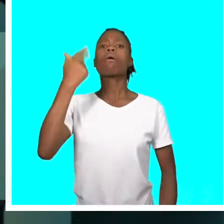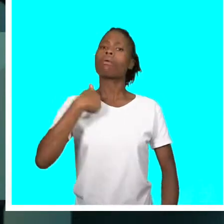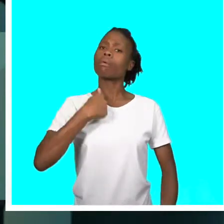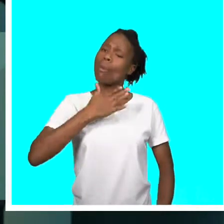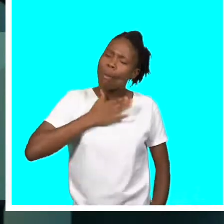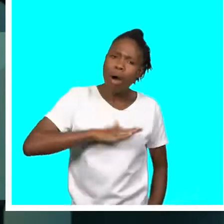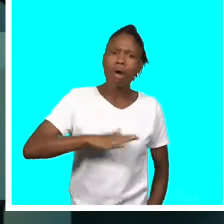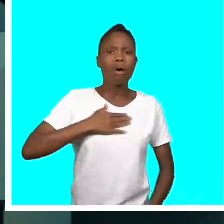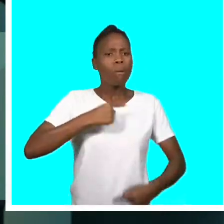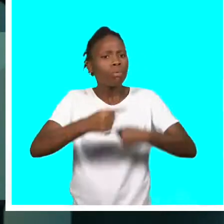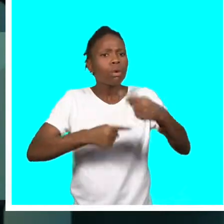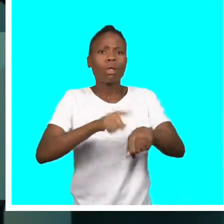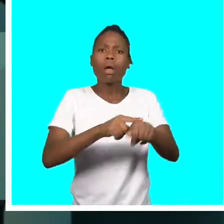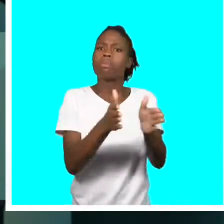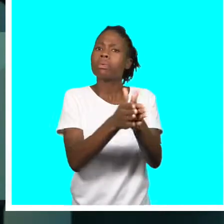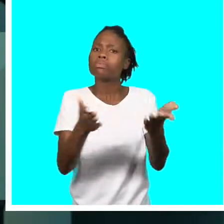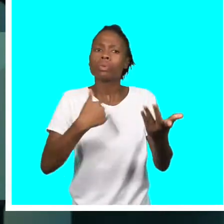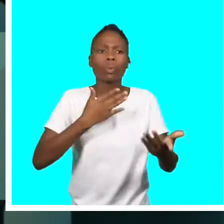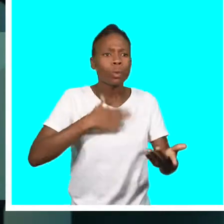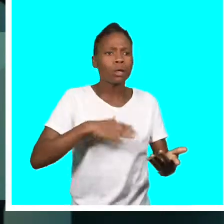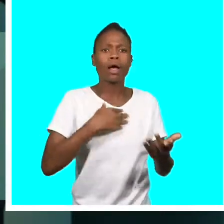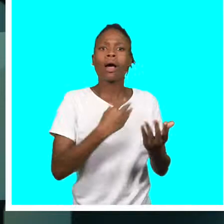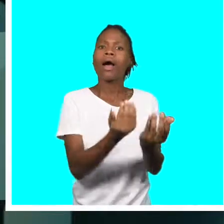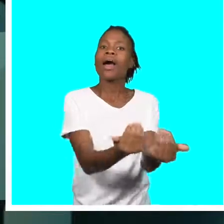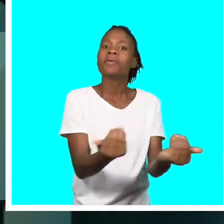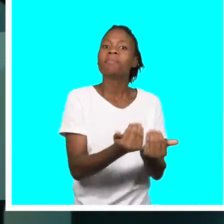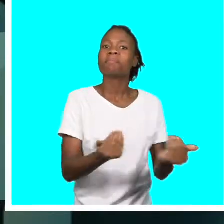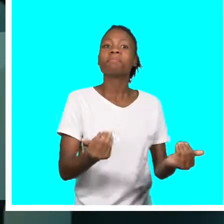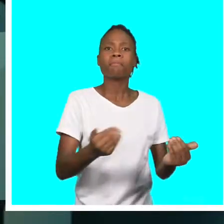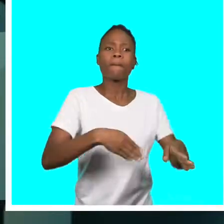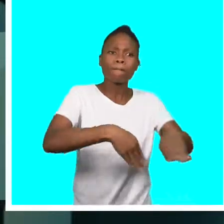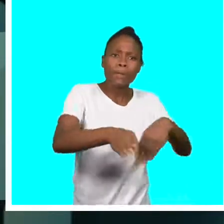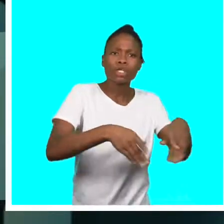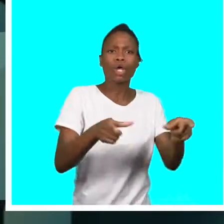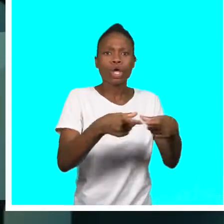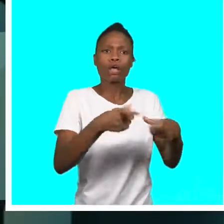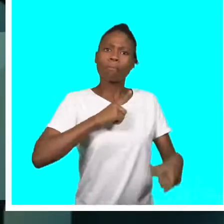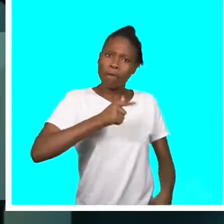projeto que abraçou treinando crianças. Tchau. Tchau.